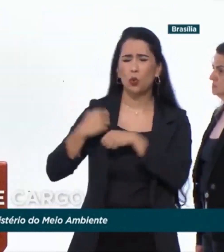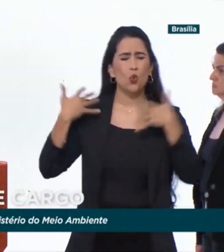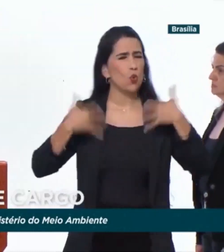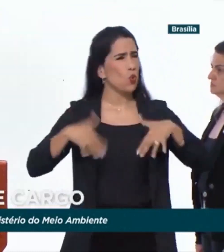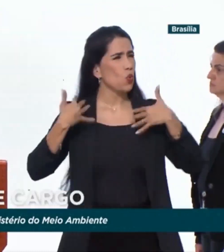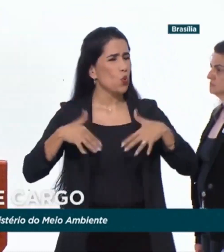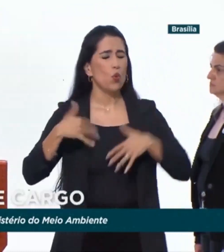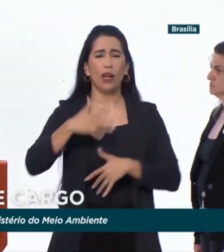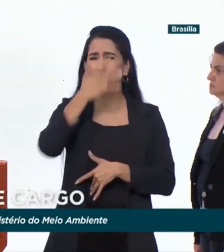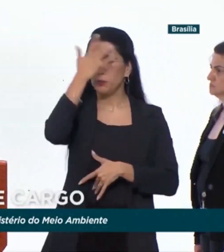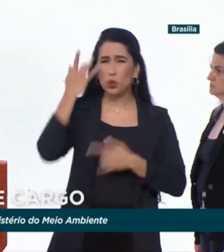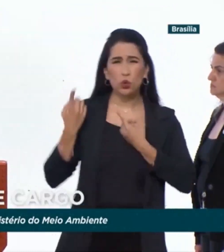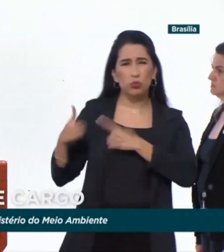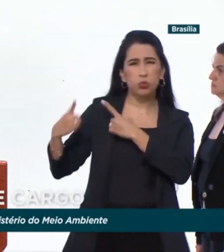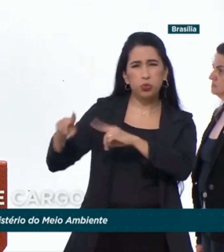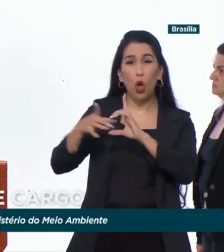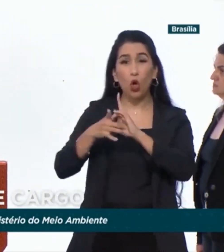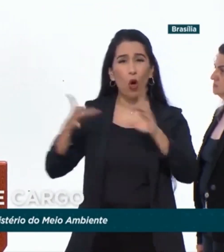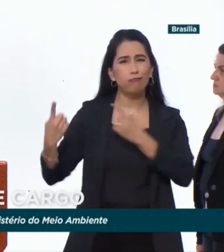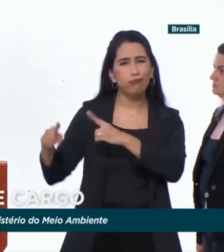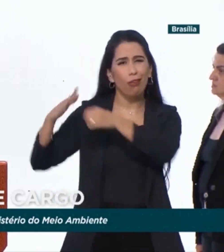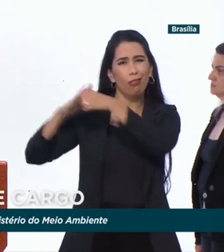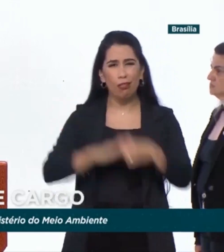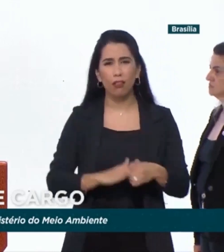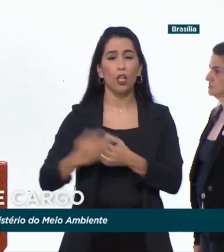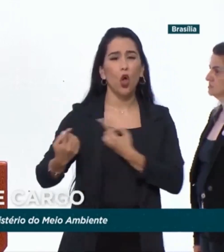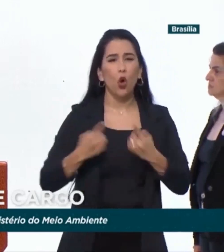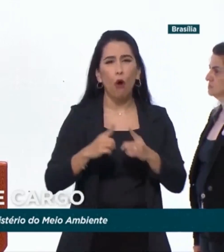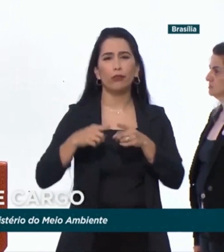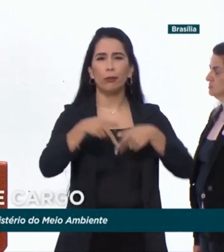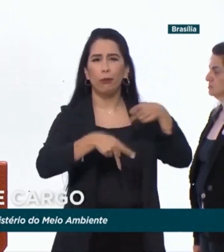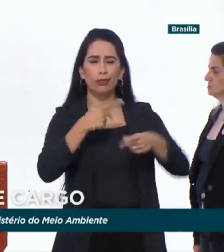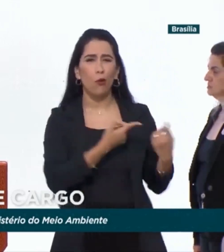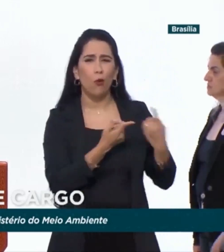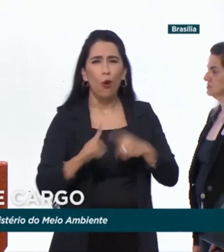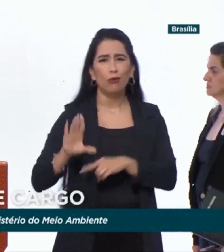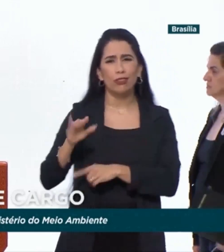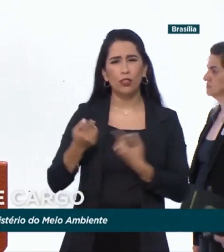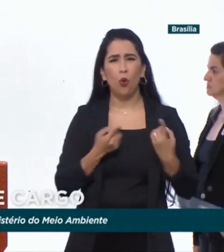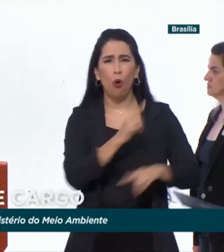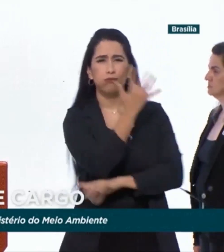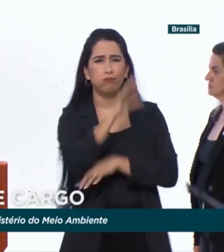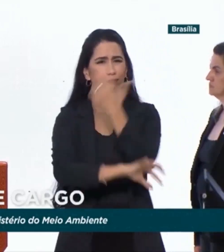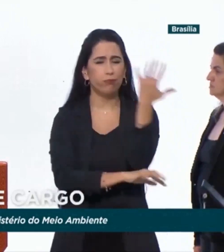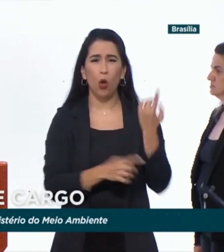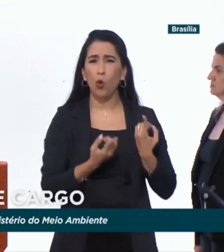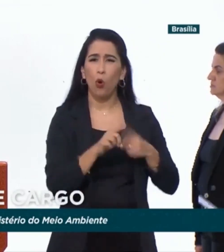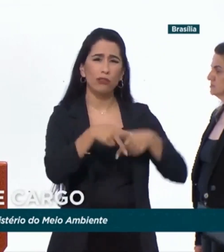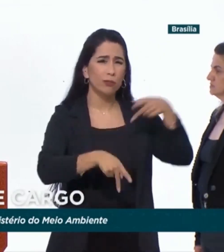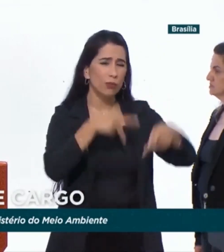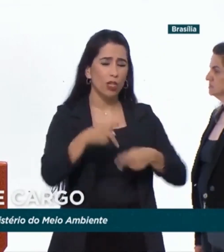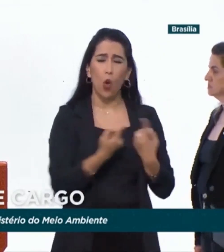discurso lamentando o desmonte das políticas públicas de proteção ao meio ambiente promovido pelo governo Bolsonaro, as